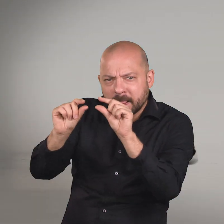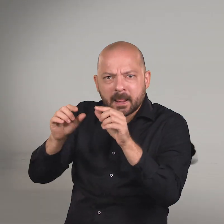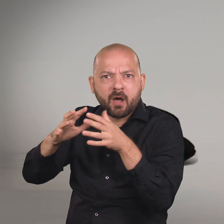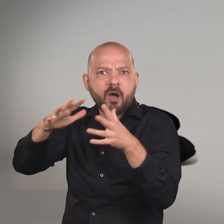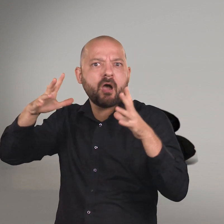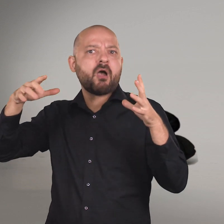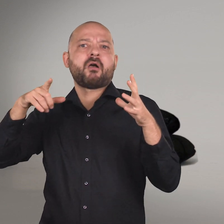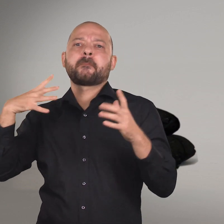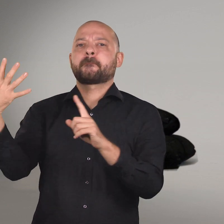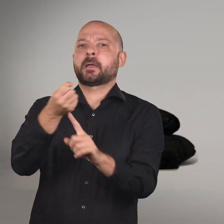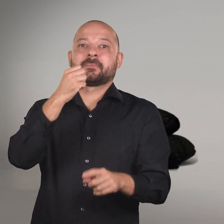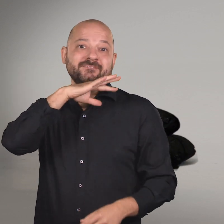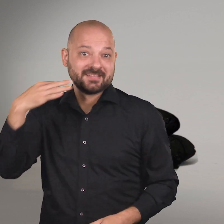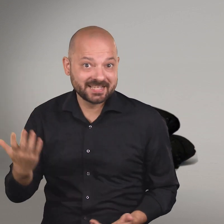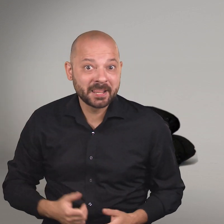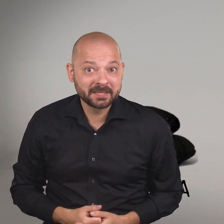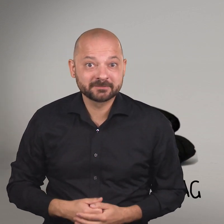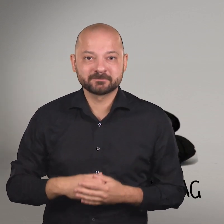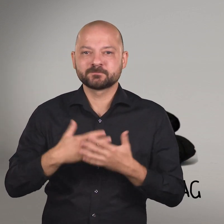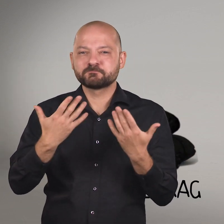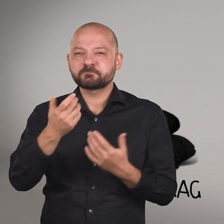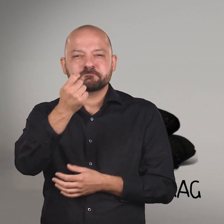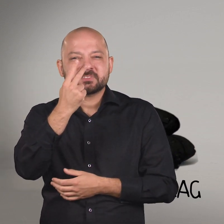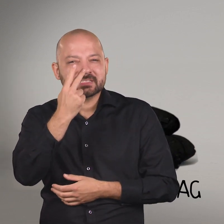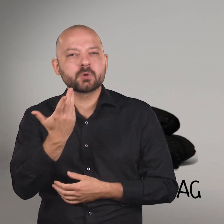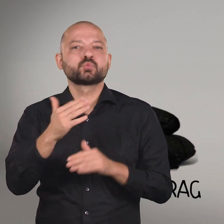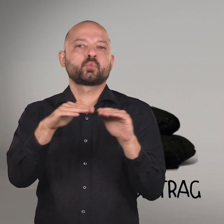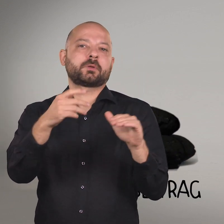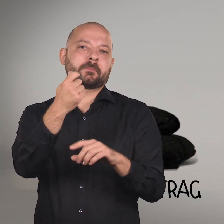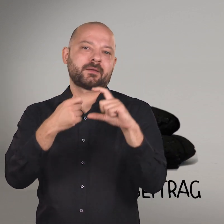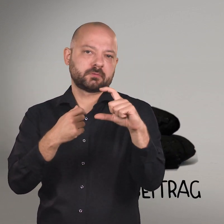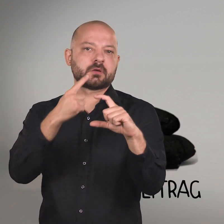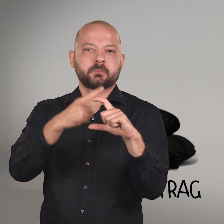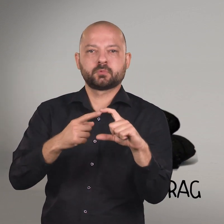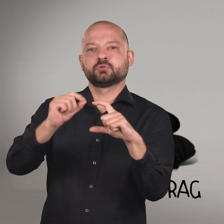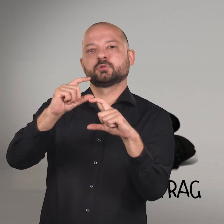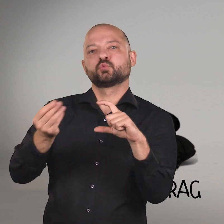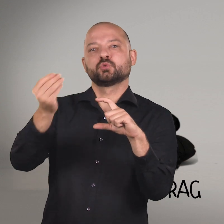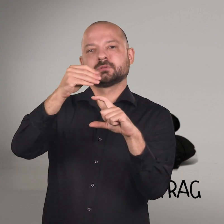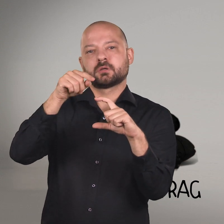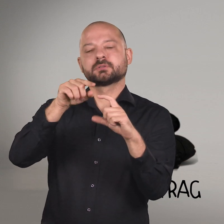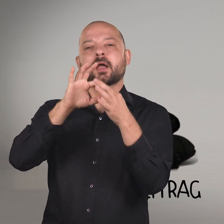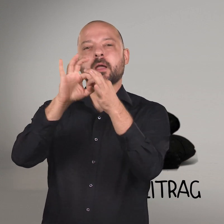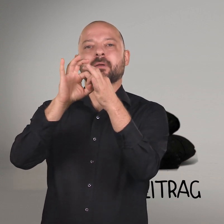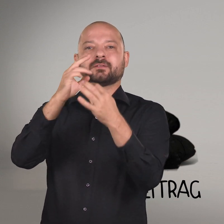Der Beitrag setzt sich zusammen aus einem Grundbeitrag und einem Zusatzbeitrag, der abhängig vom wirtschaftlichen Erfolg des Betriebs variiert.